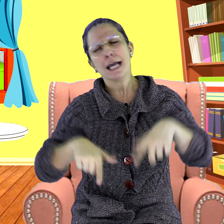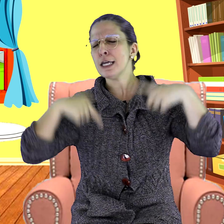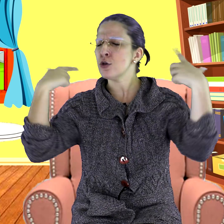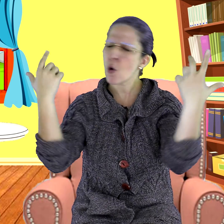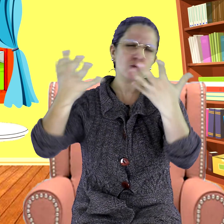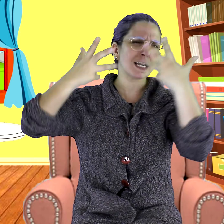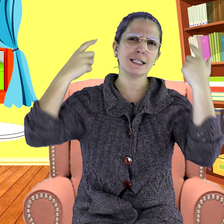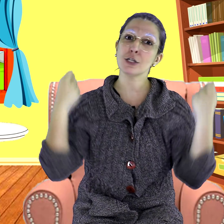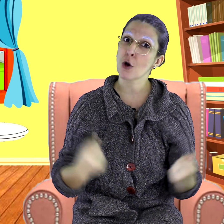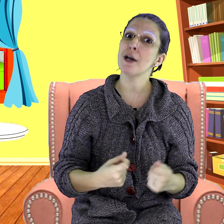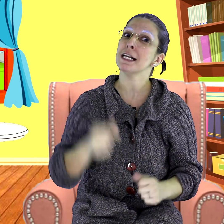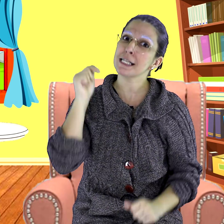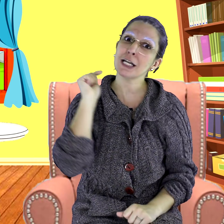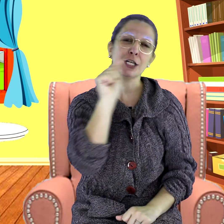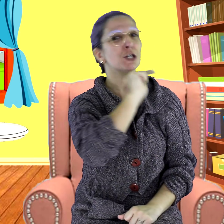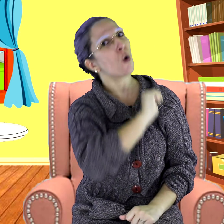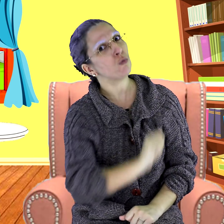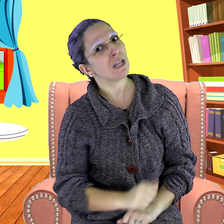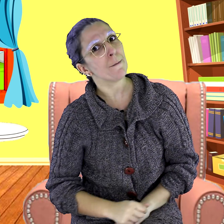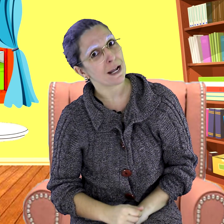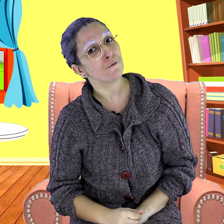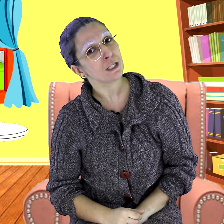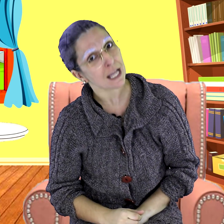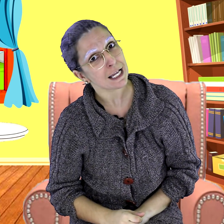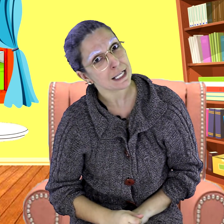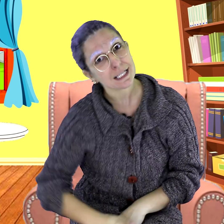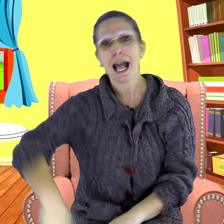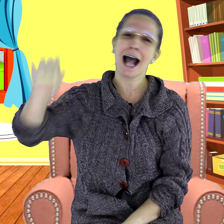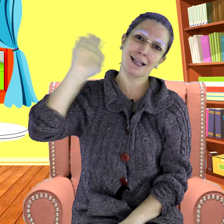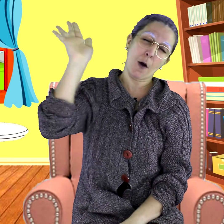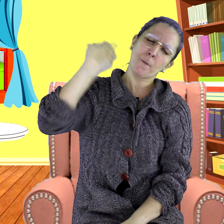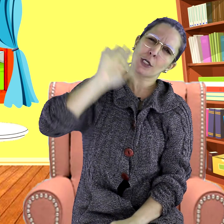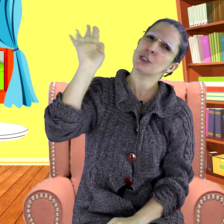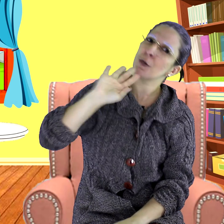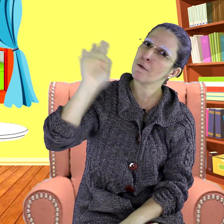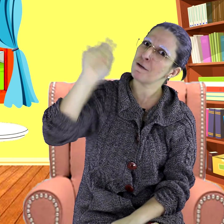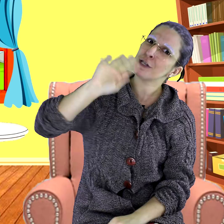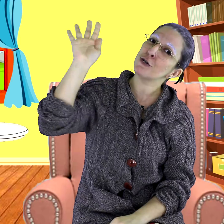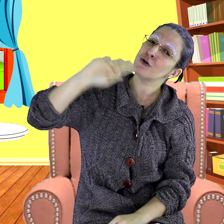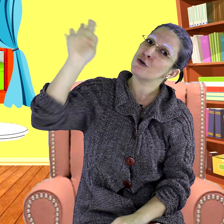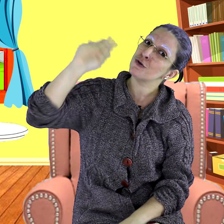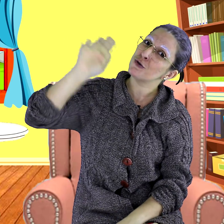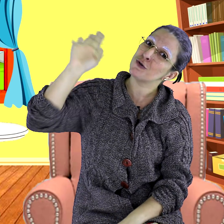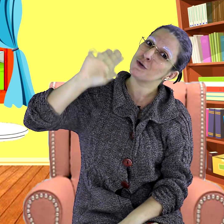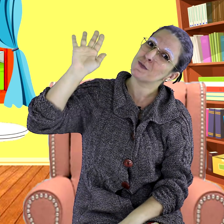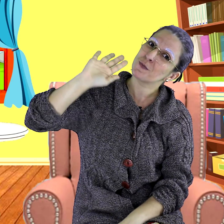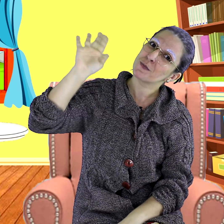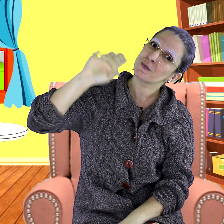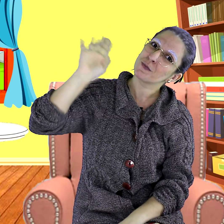e outras histórias que a gente conta para vocês. Até o próximo vídeo. Tchau! Tchau! Tchau!